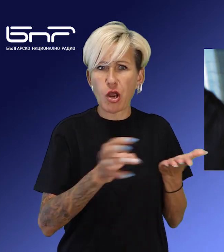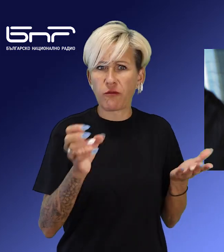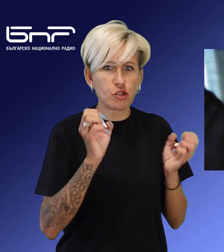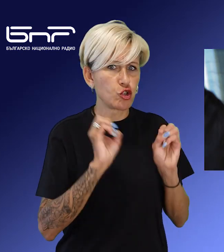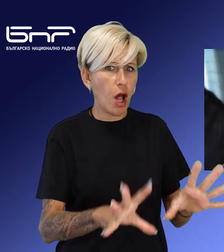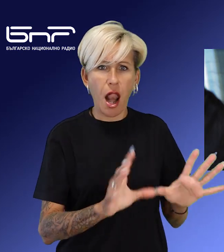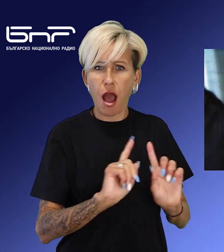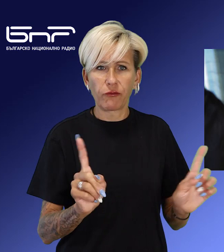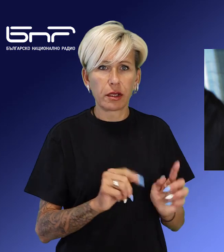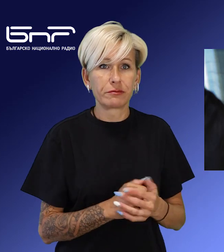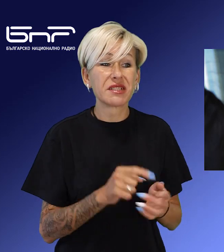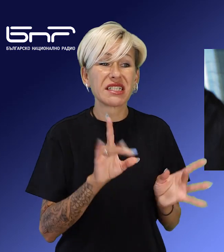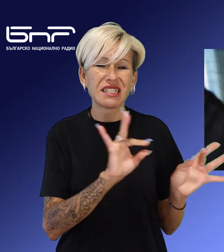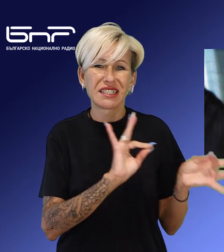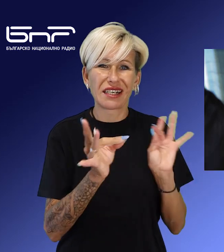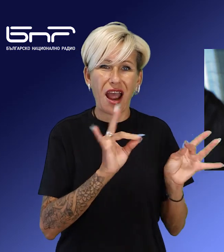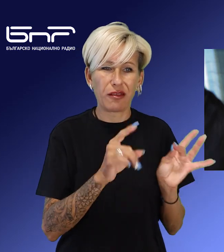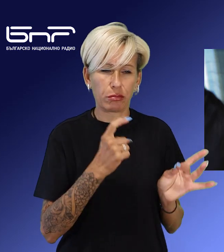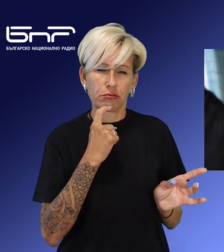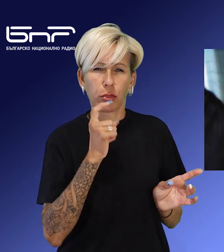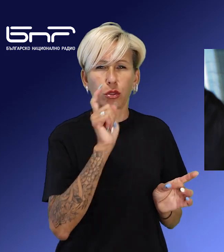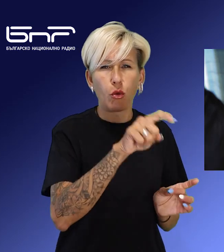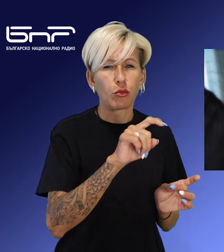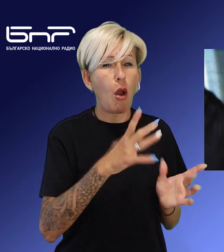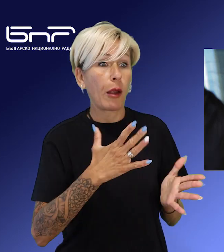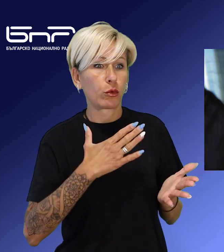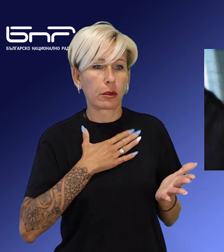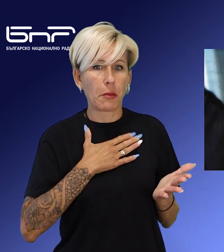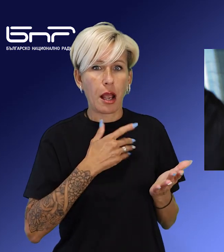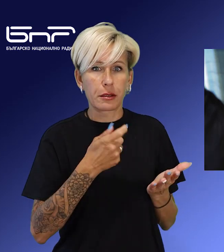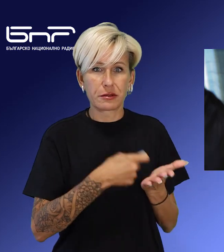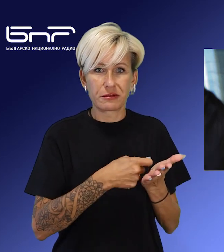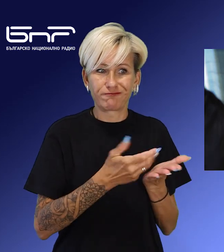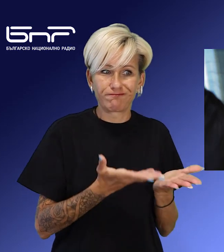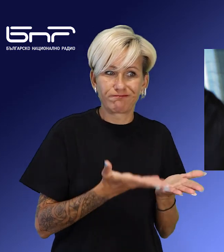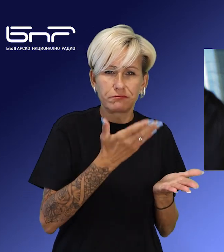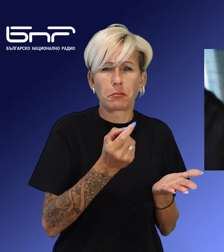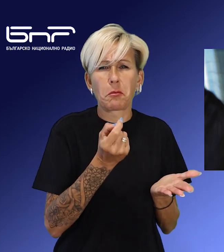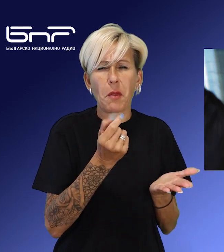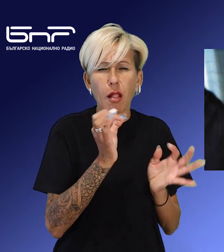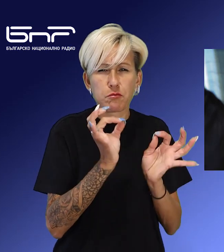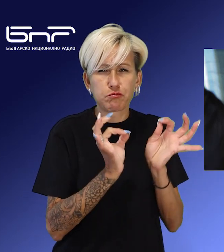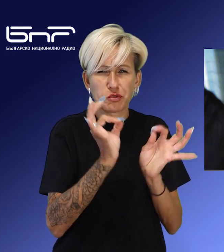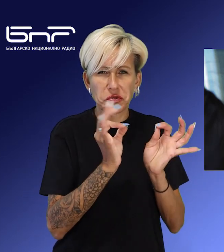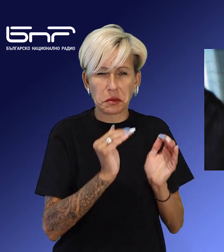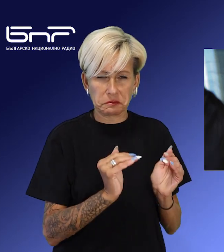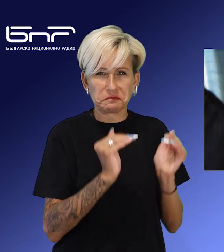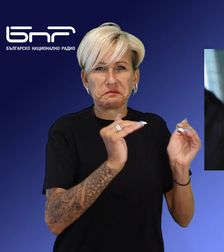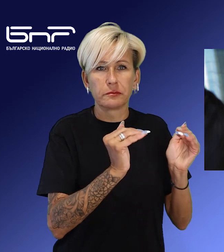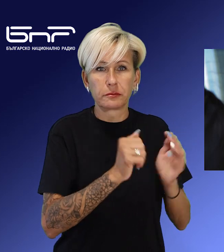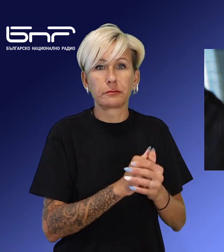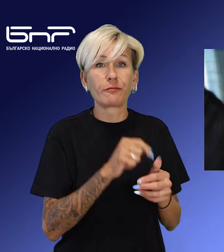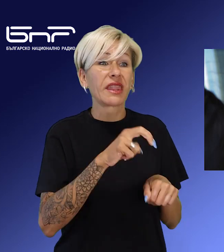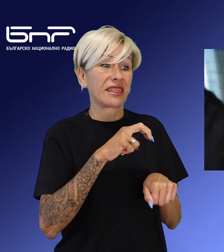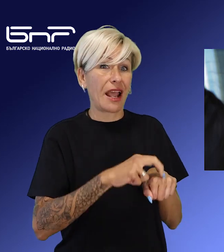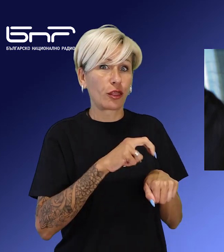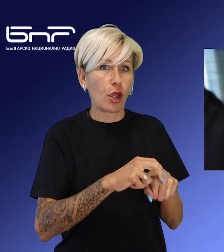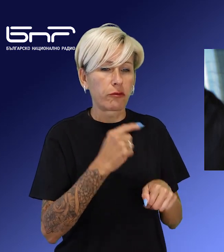година, а след това, ако има увеличение, то ще бъде, цитирам, няколко процента. Денков се позва на предлаганите промени в